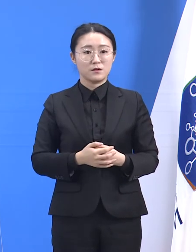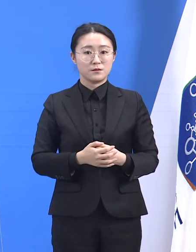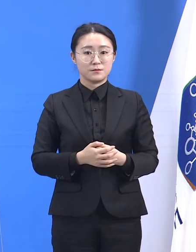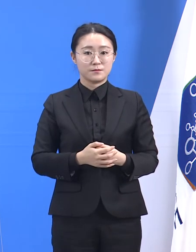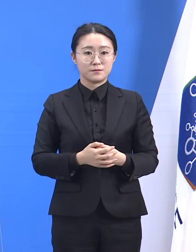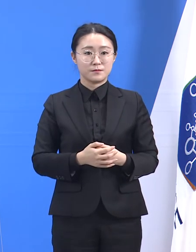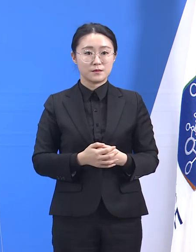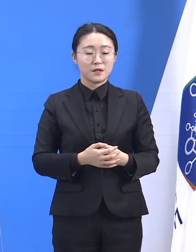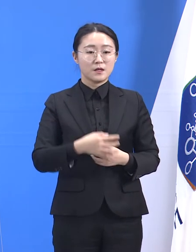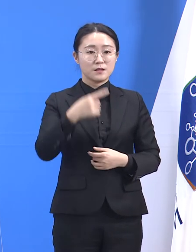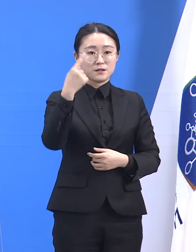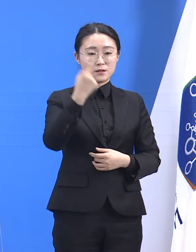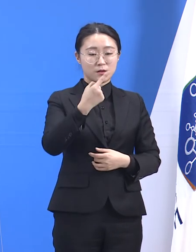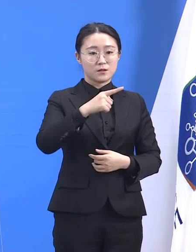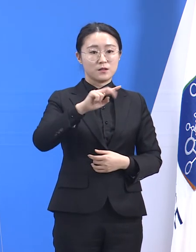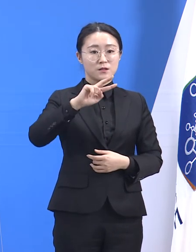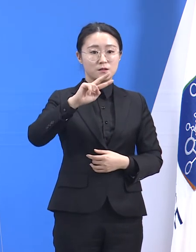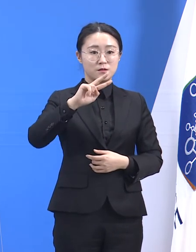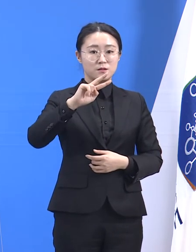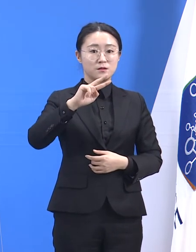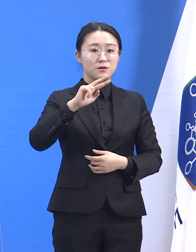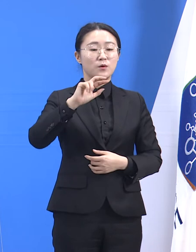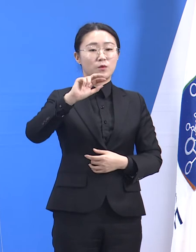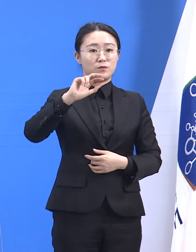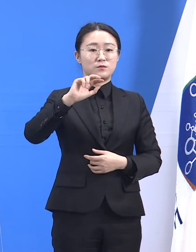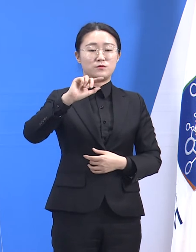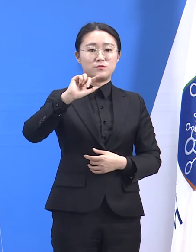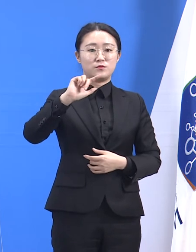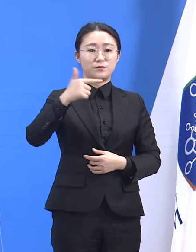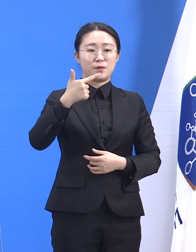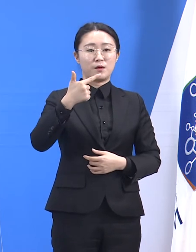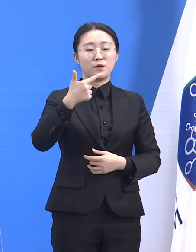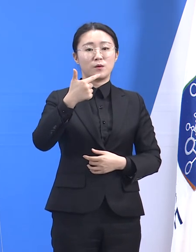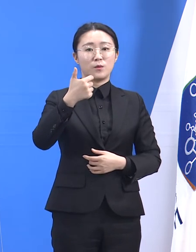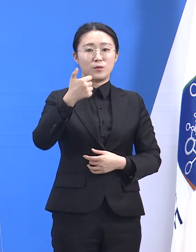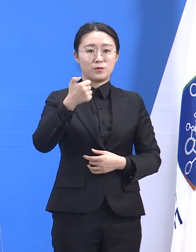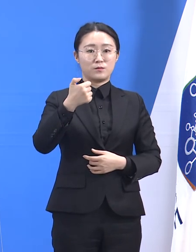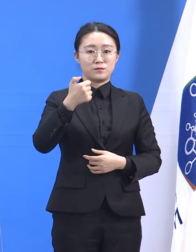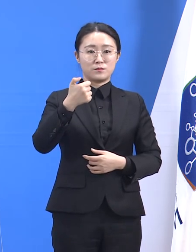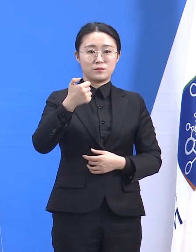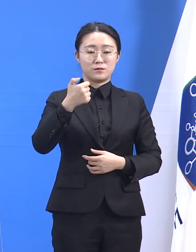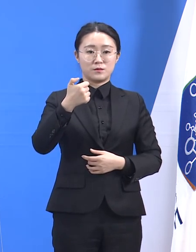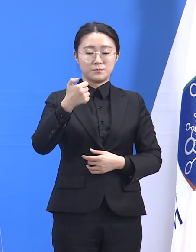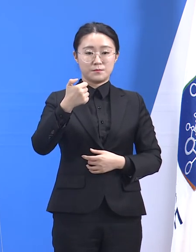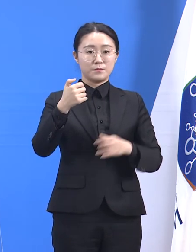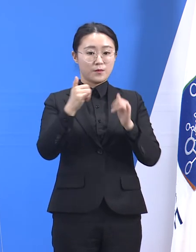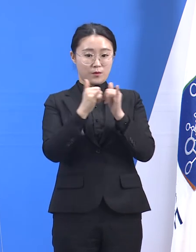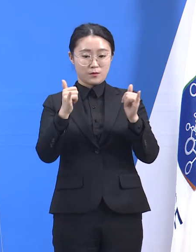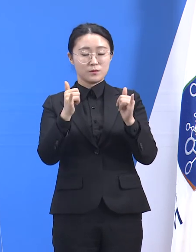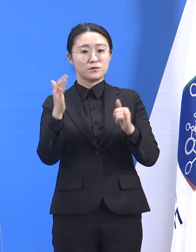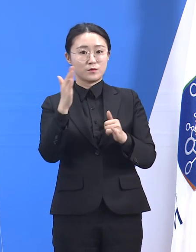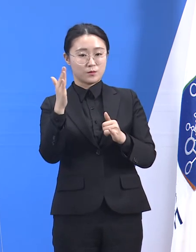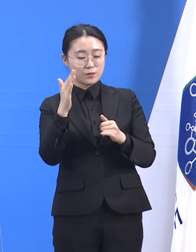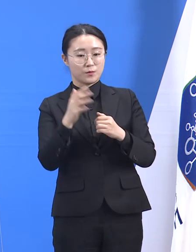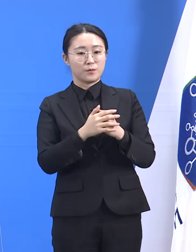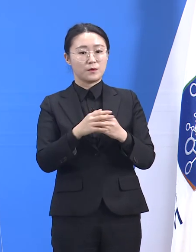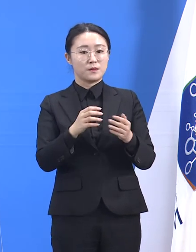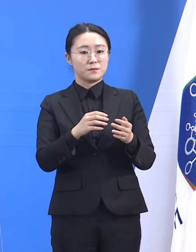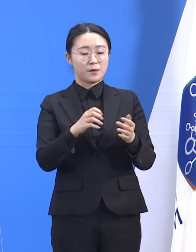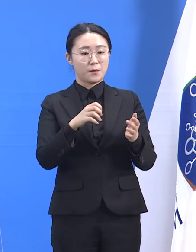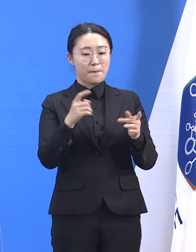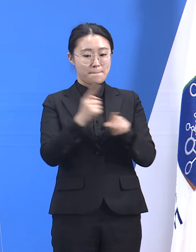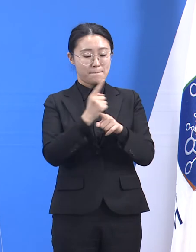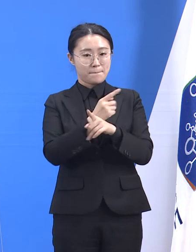누적 입소했고, 그중 1,658명이 생활치료센터에서 퇴소했습니다. 병원 등으로